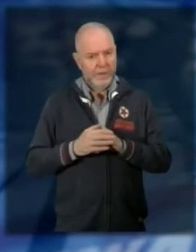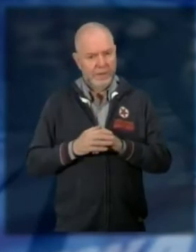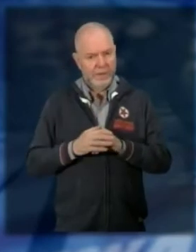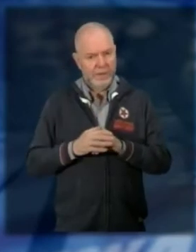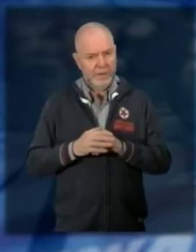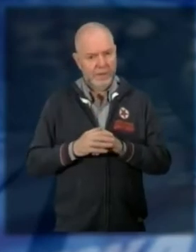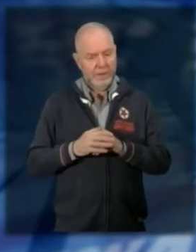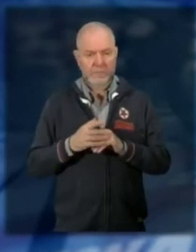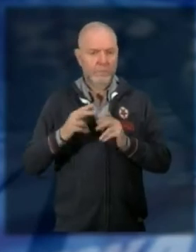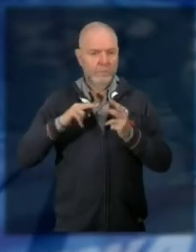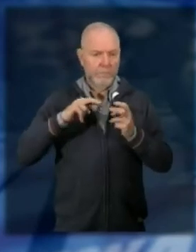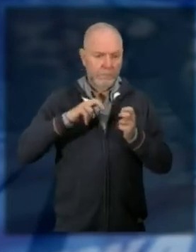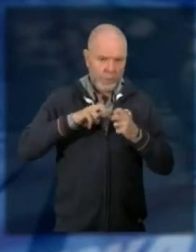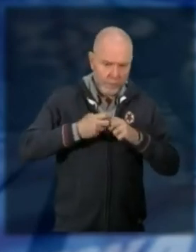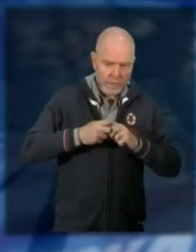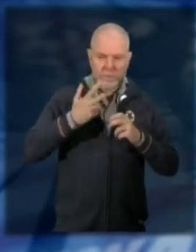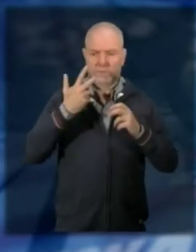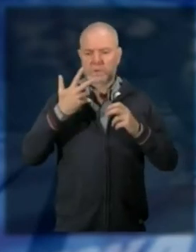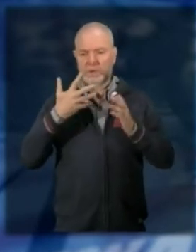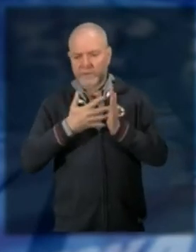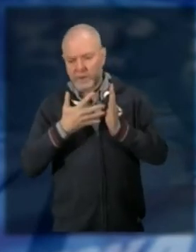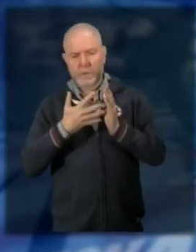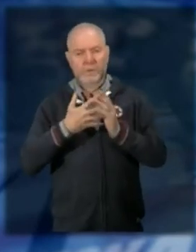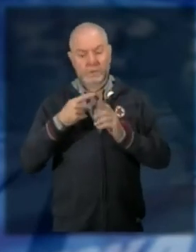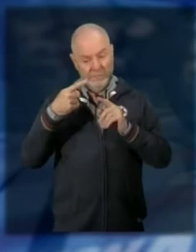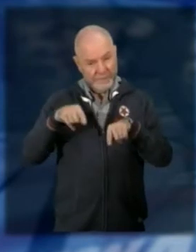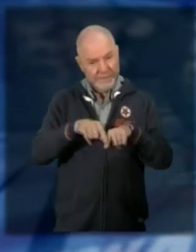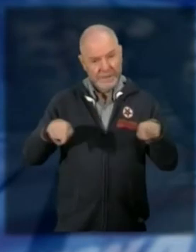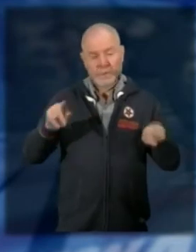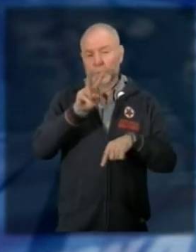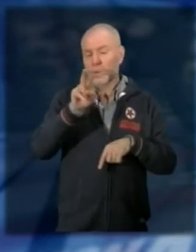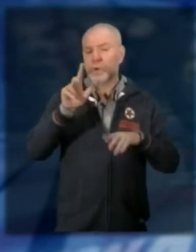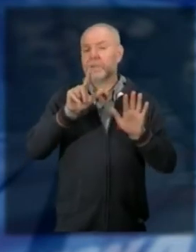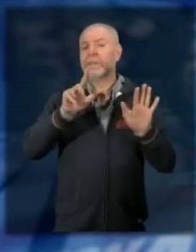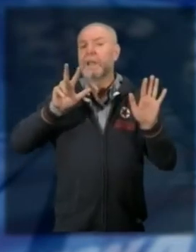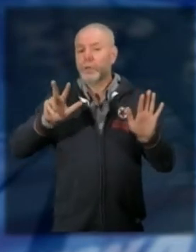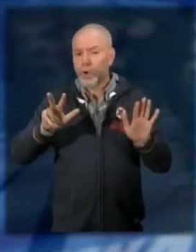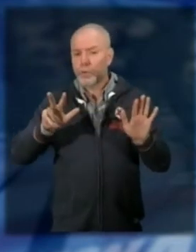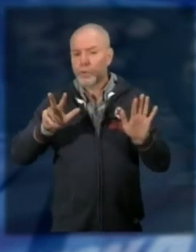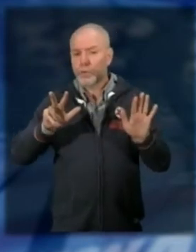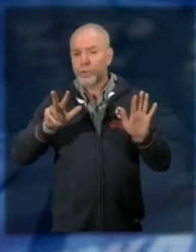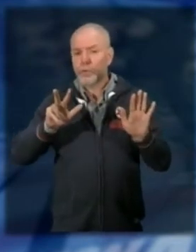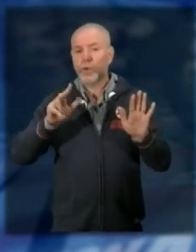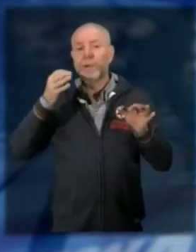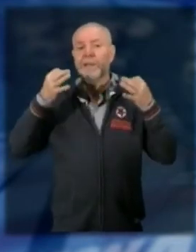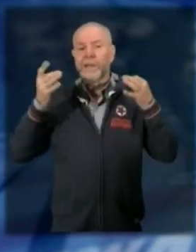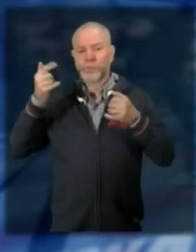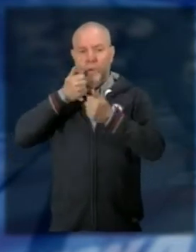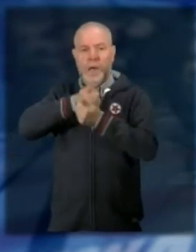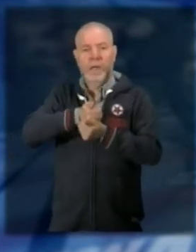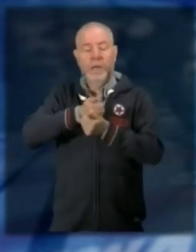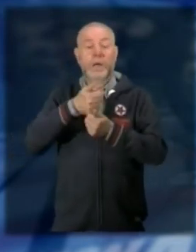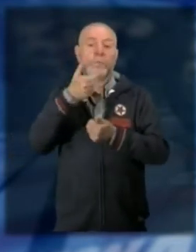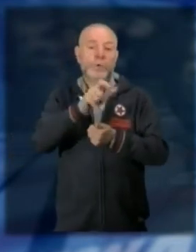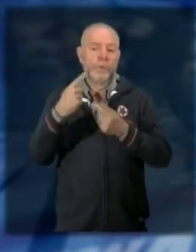situazioni di disagio di questi 278 sono seguiti anche dall'autorità giudiziaria perché hanno